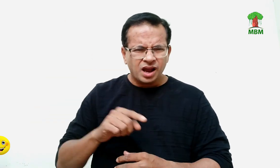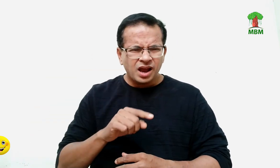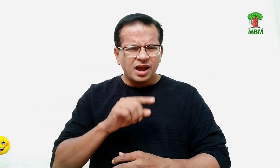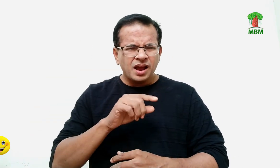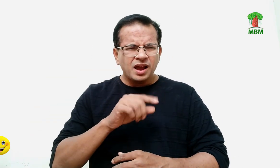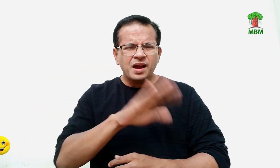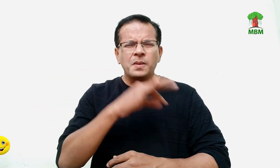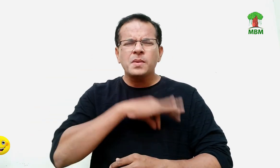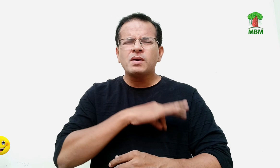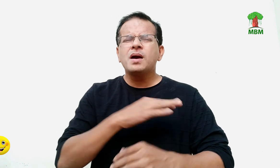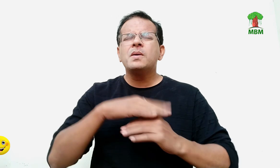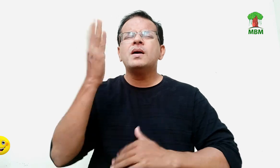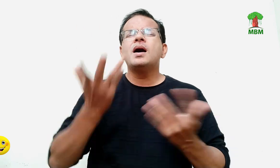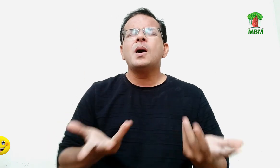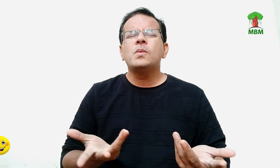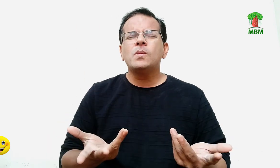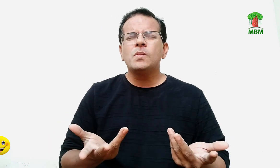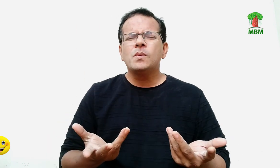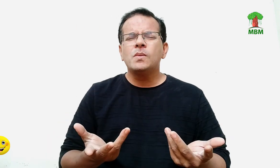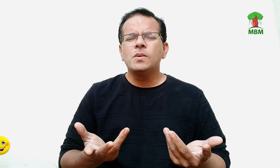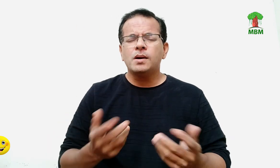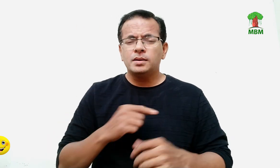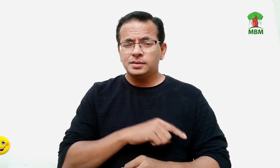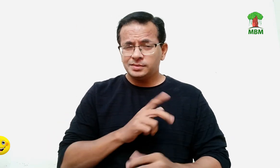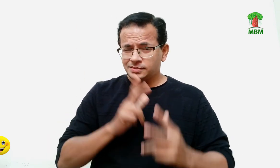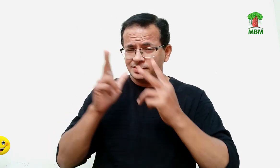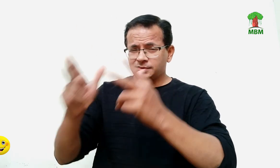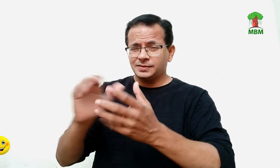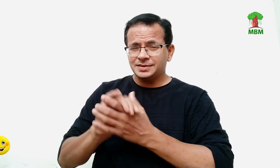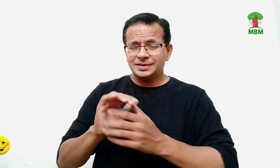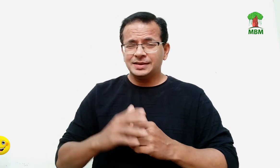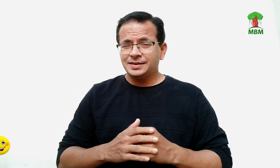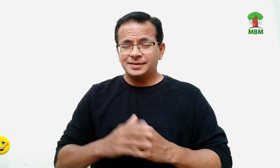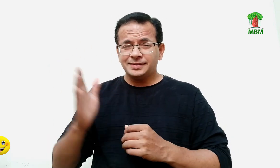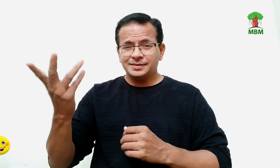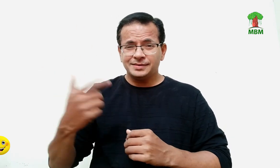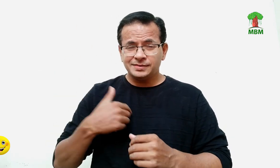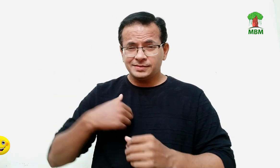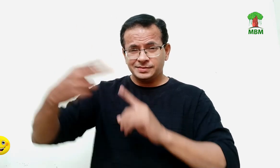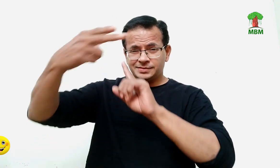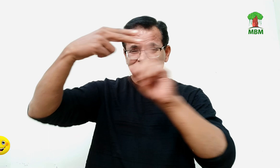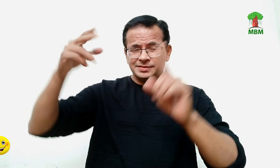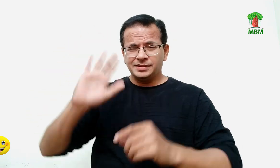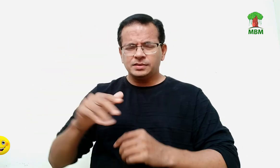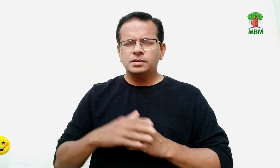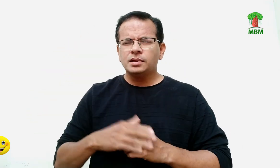मुझे सिर्फ उस बगीजी वाले दी चाहिए तो उस रात उसका पती चुके से बगीजी में गया और